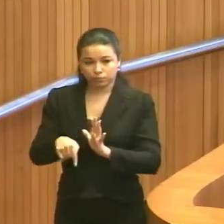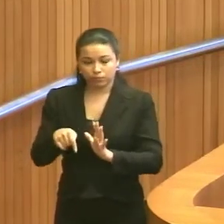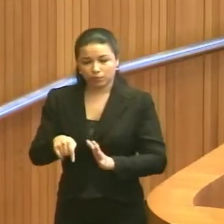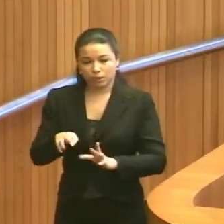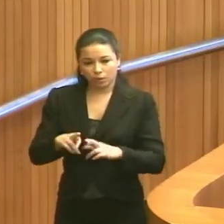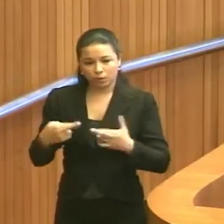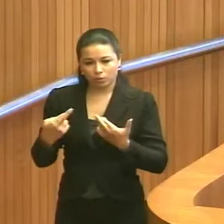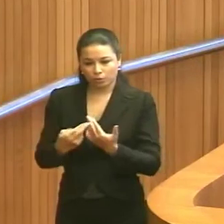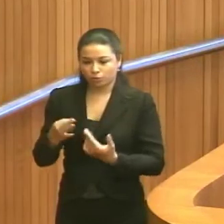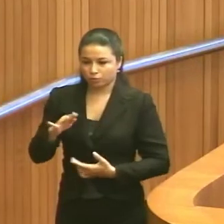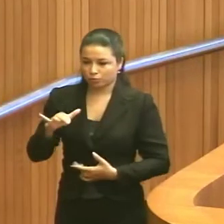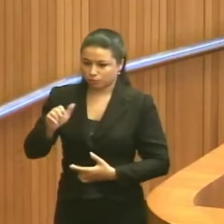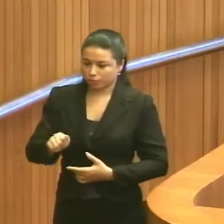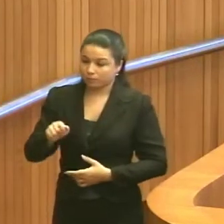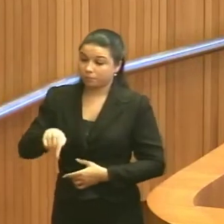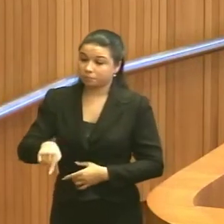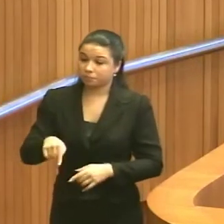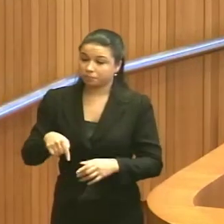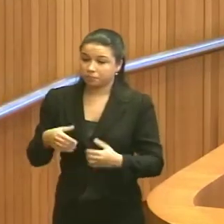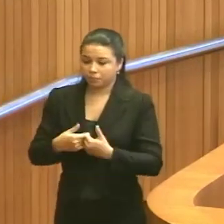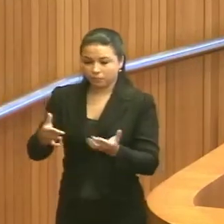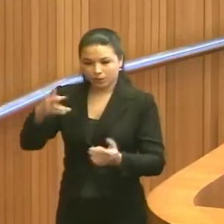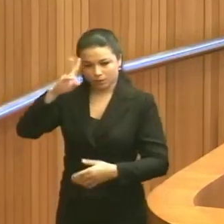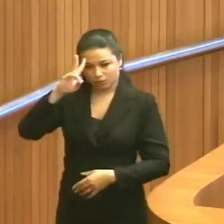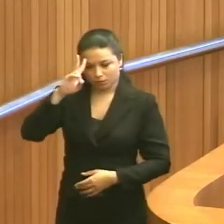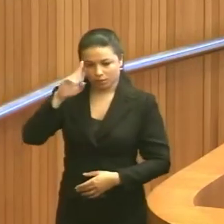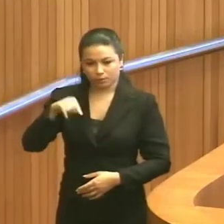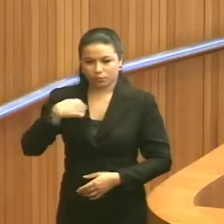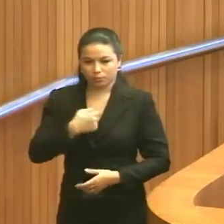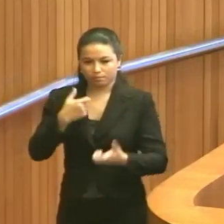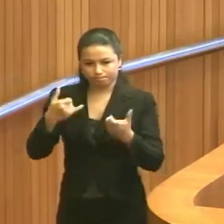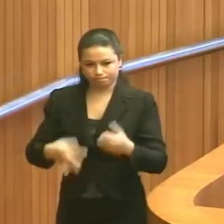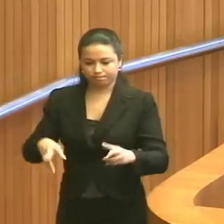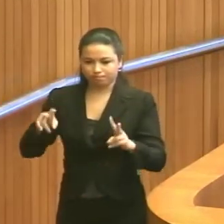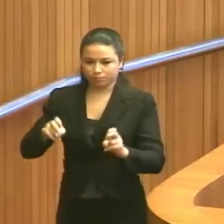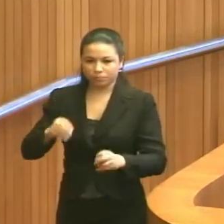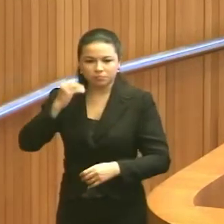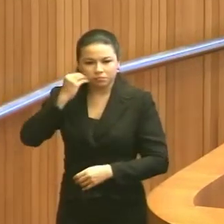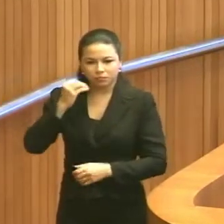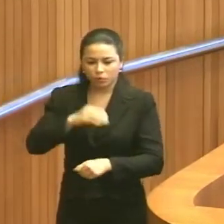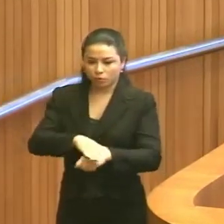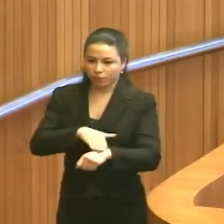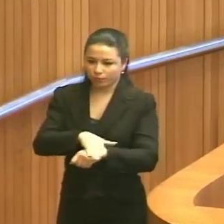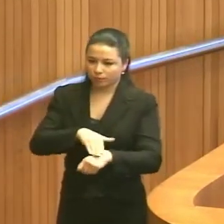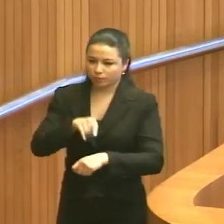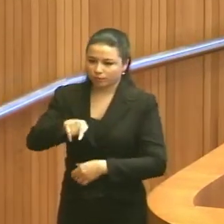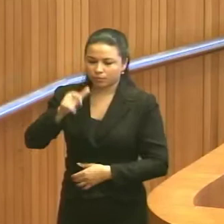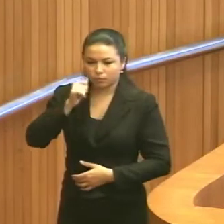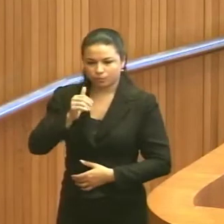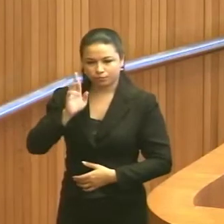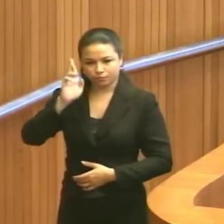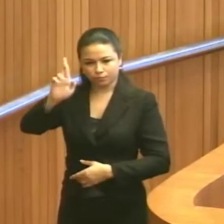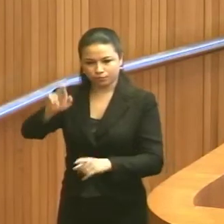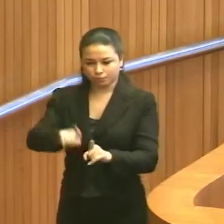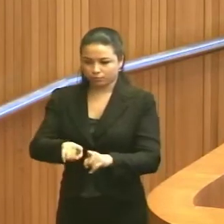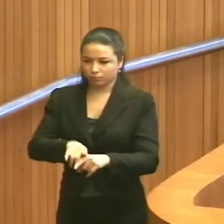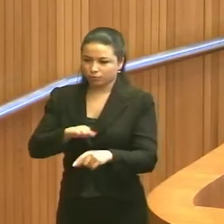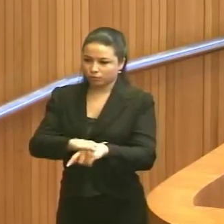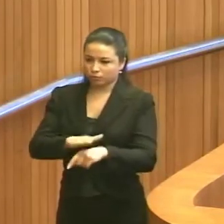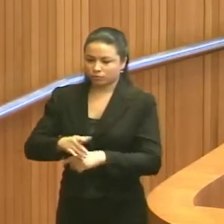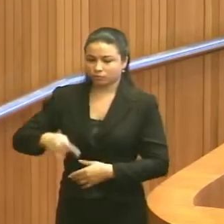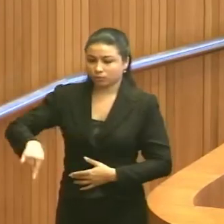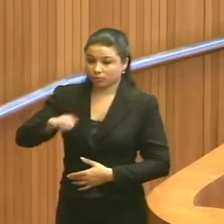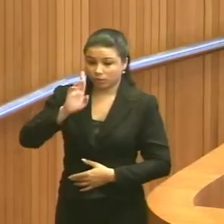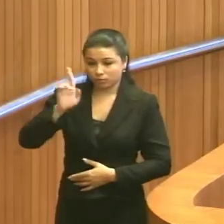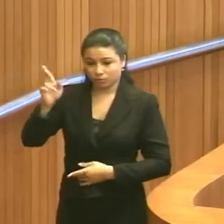reunião extraordinária para segunda-feira, onde vamos tratar desse assunto, tentar conversar com a juíza, acionar